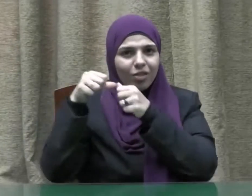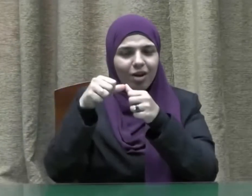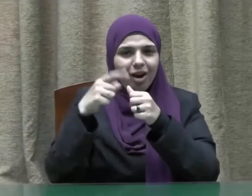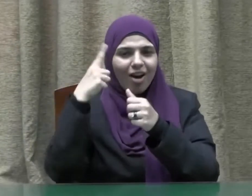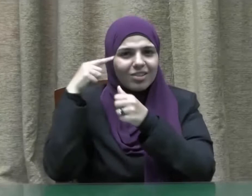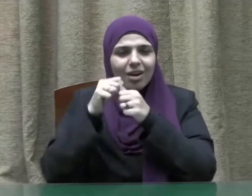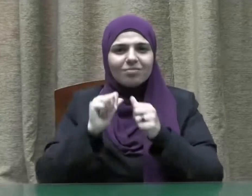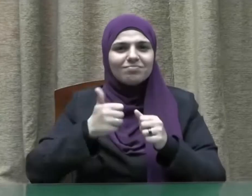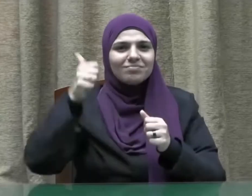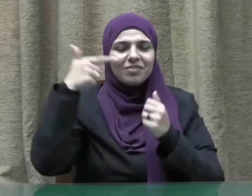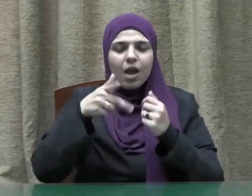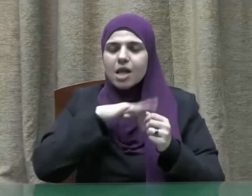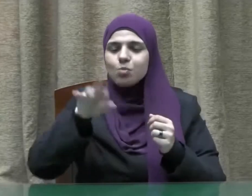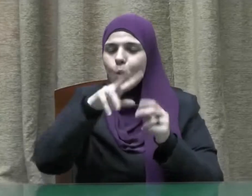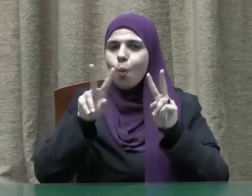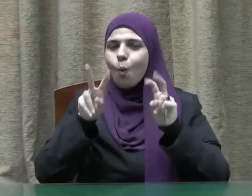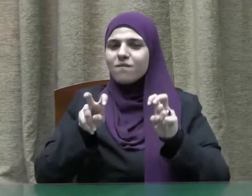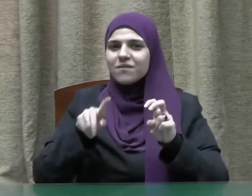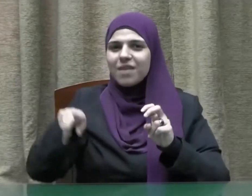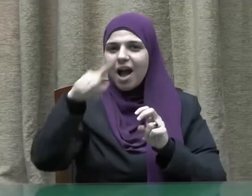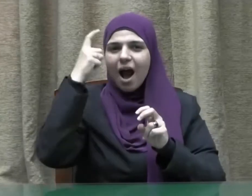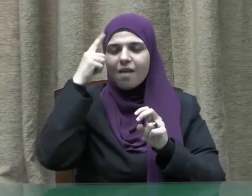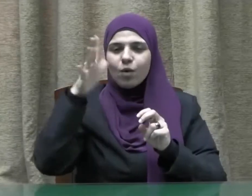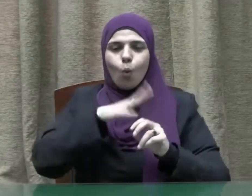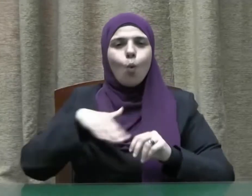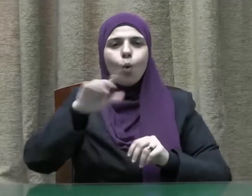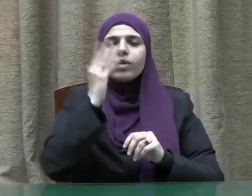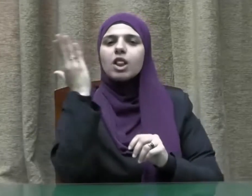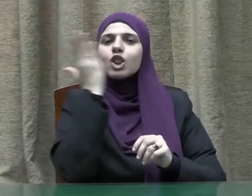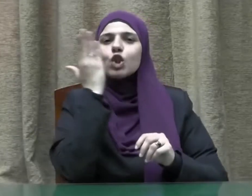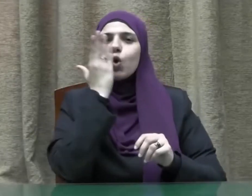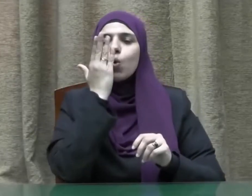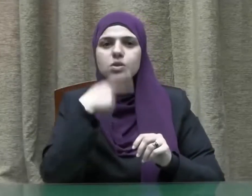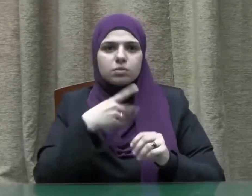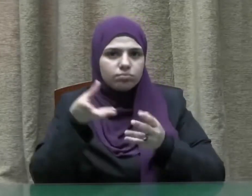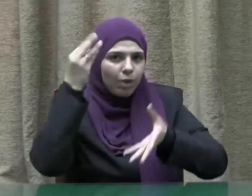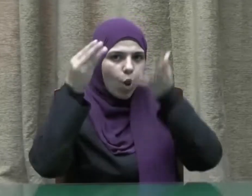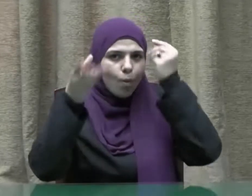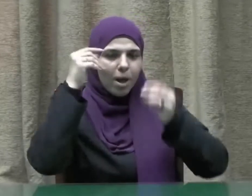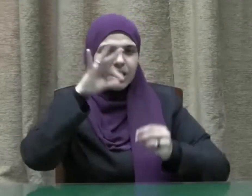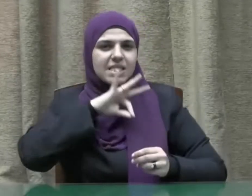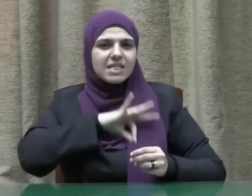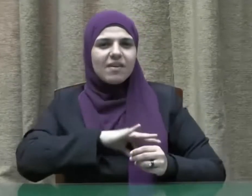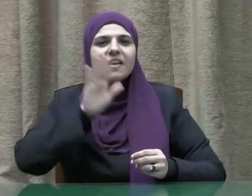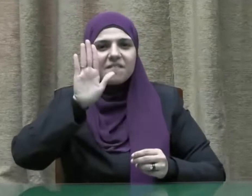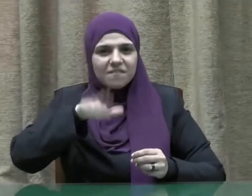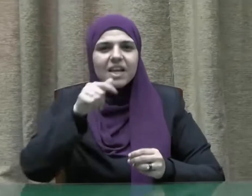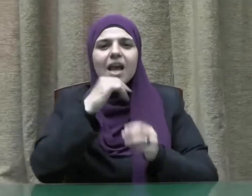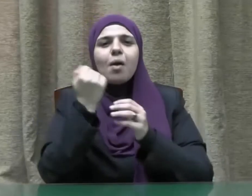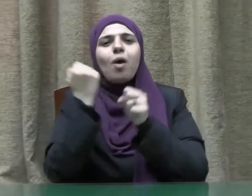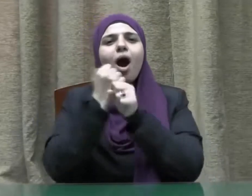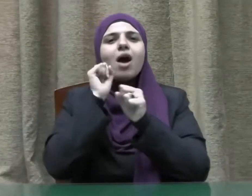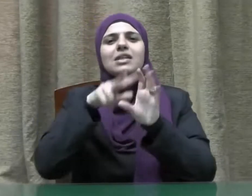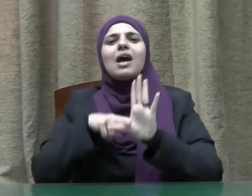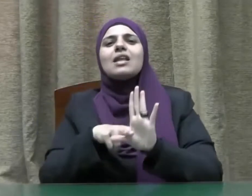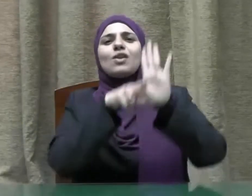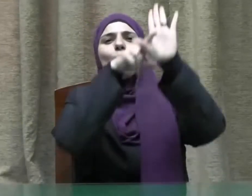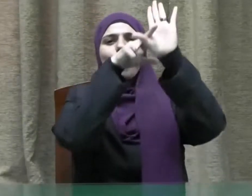الذكرى العطرة فلنقف مع بعض الدروس والعبر المستفادة من هذا الحدث الجليل